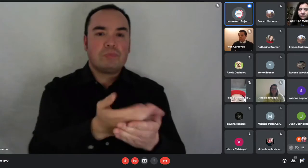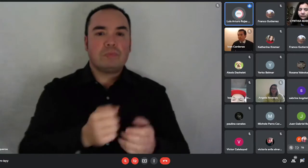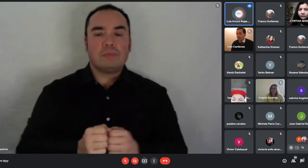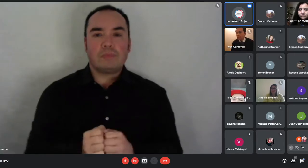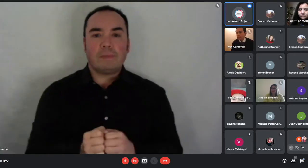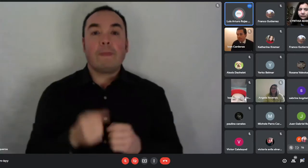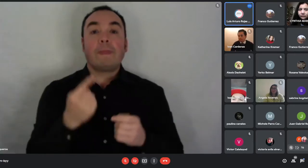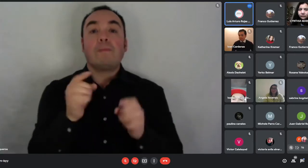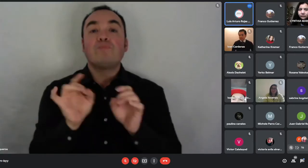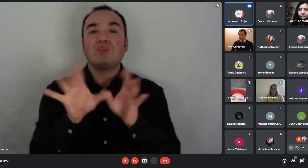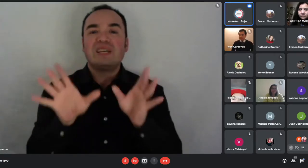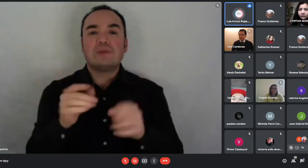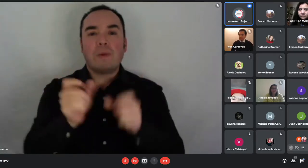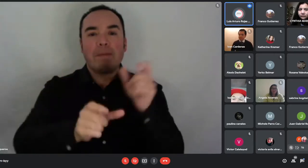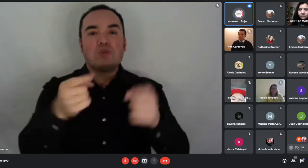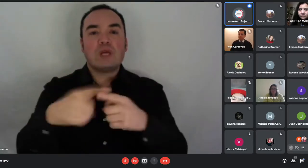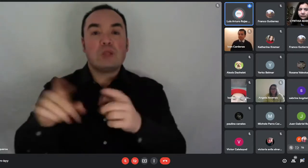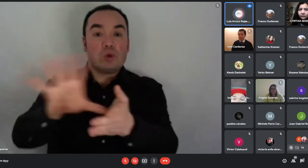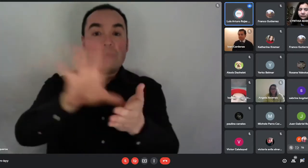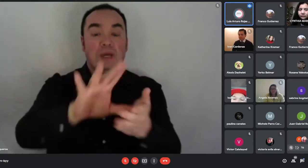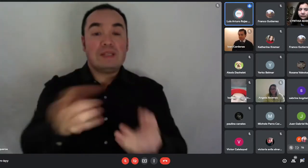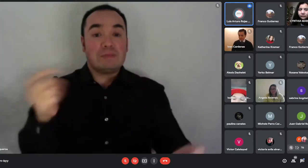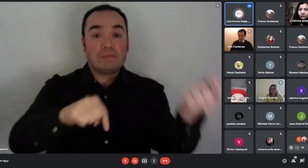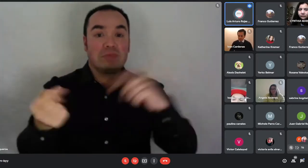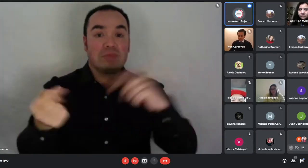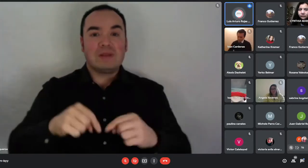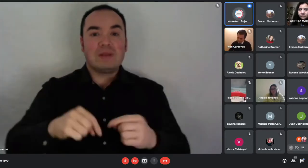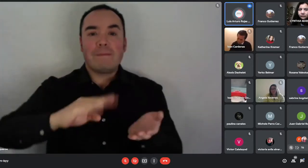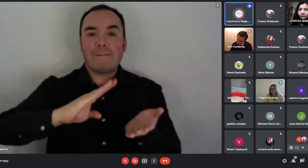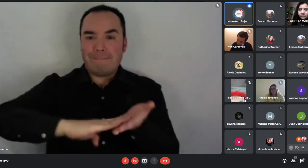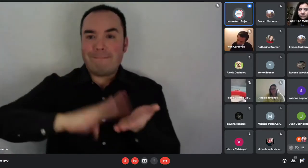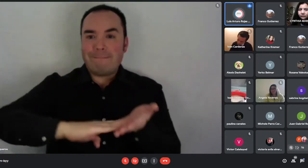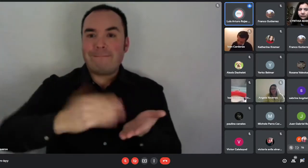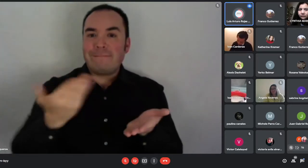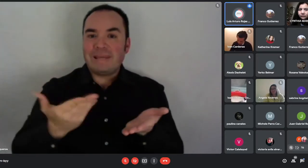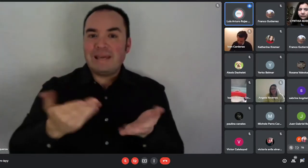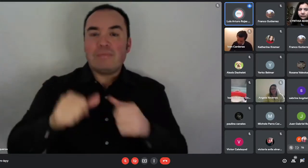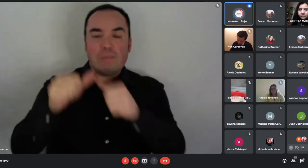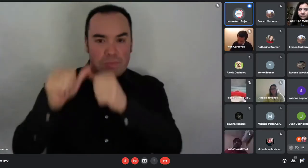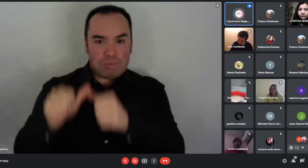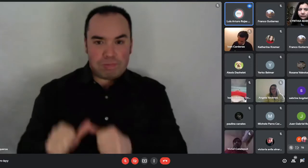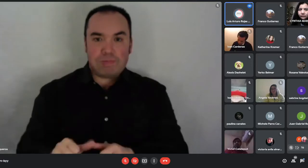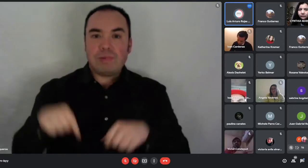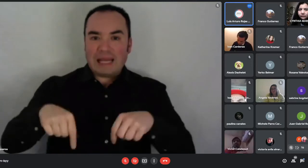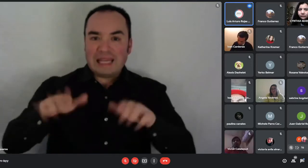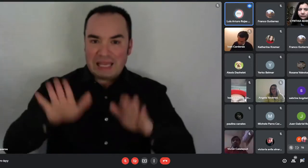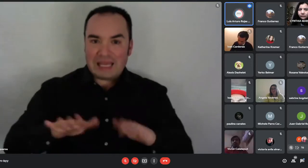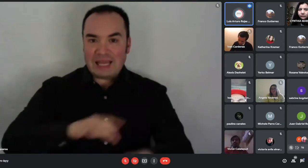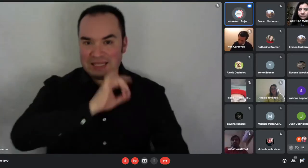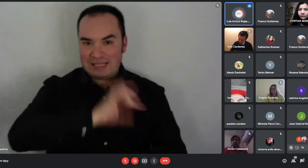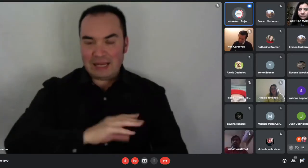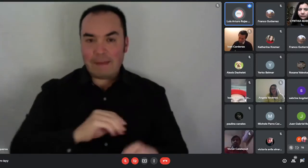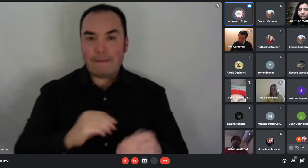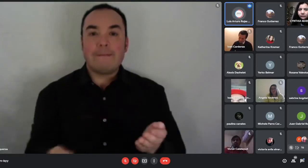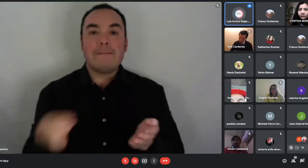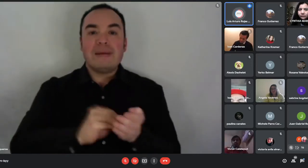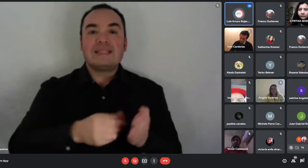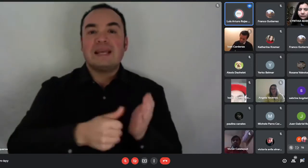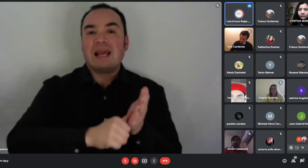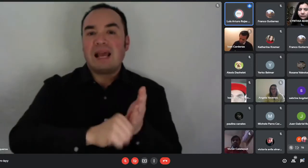identidad que indique la permanencia definitiva más el documento o el certificado que acredite dicha permanencia. Este